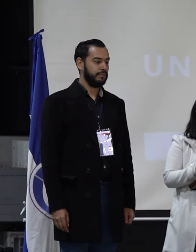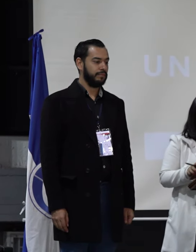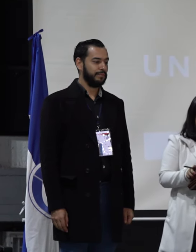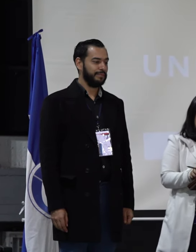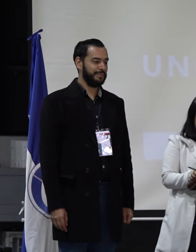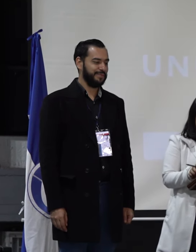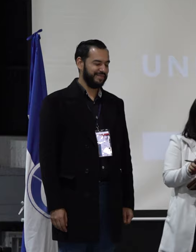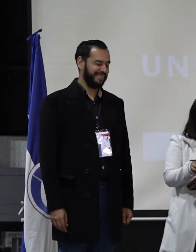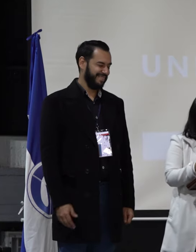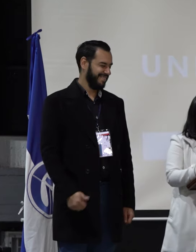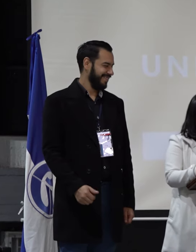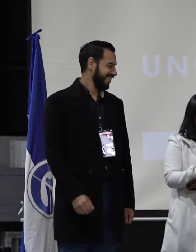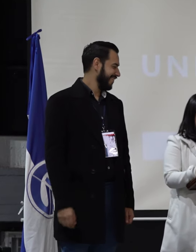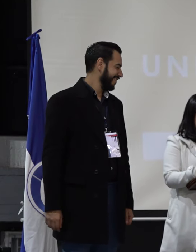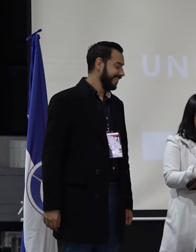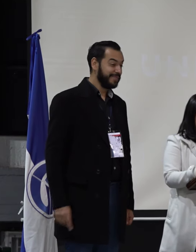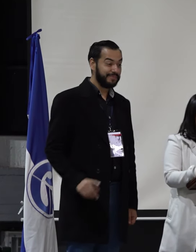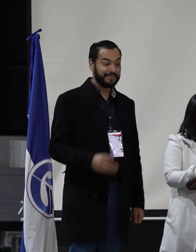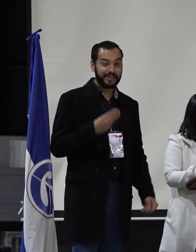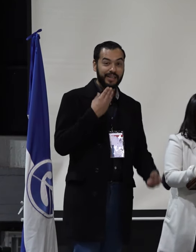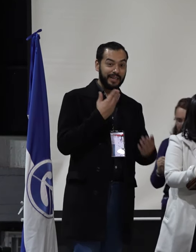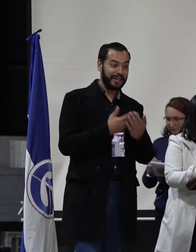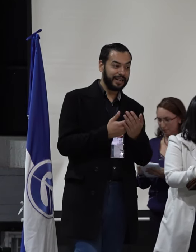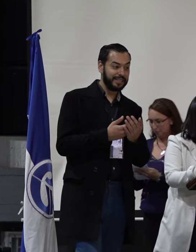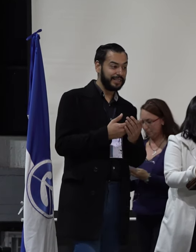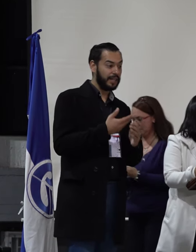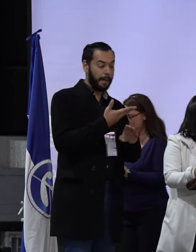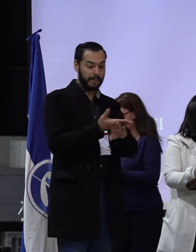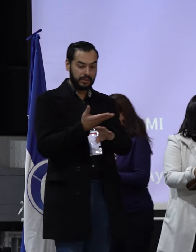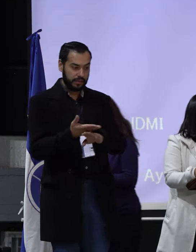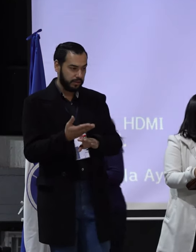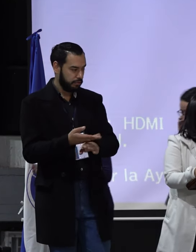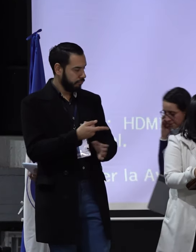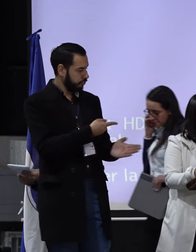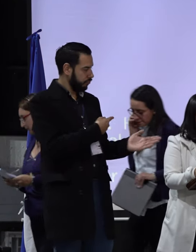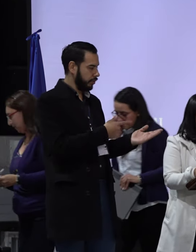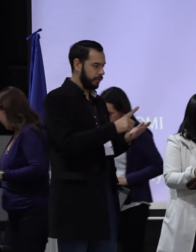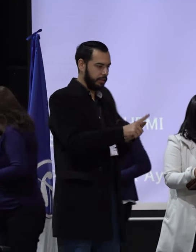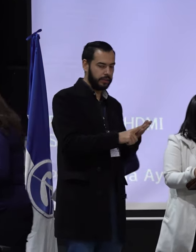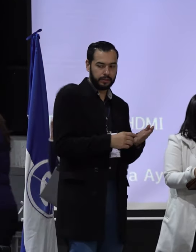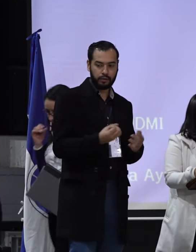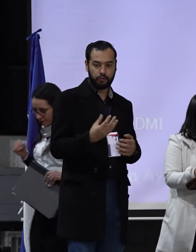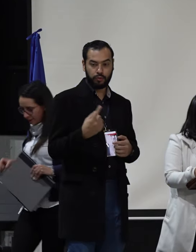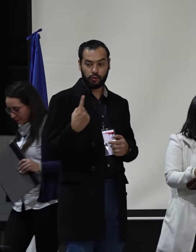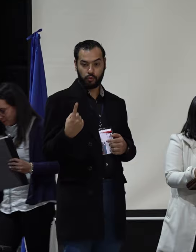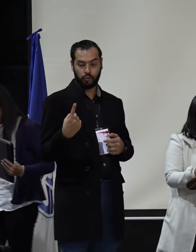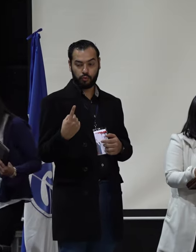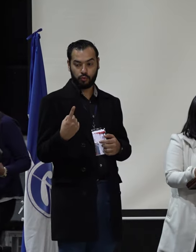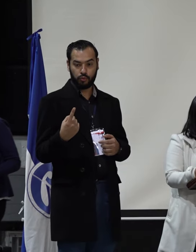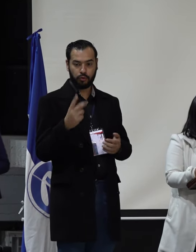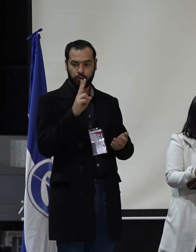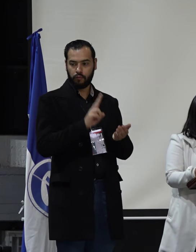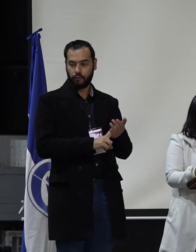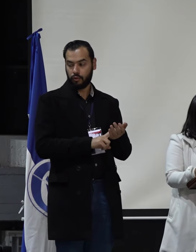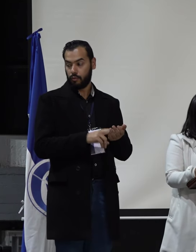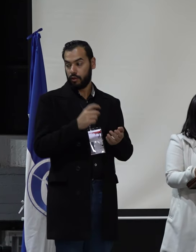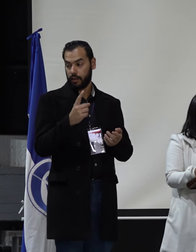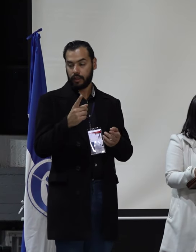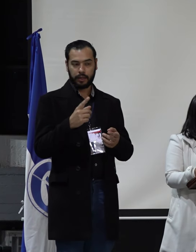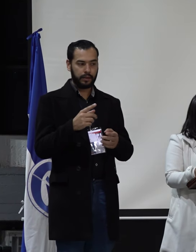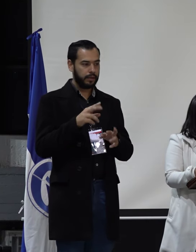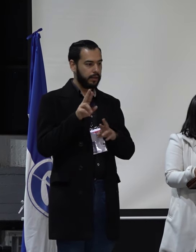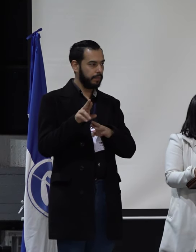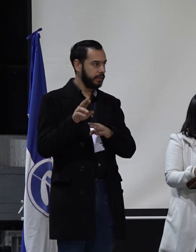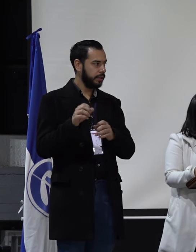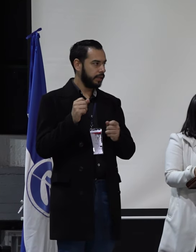Agradecemos, entonces, la presentación y postulación de la lista número uno, fórmula de candidato de representantes